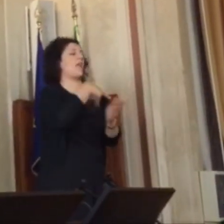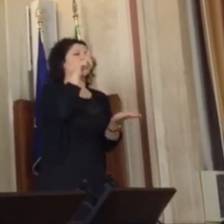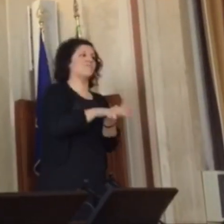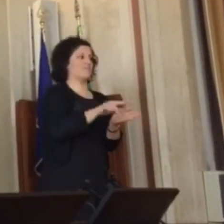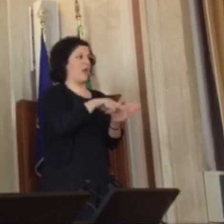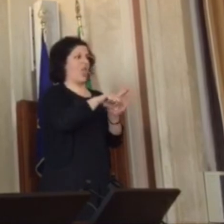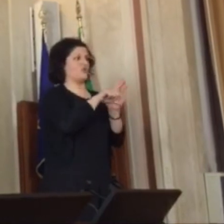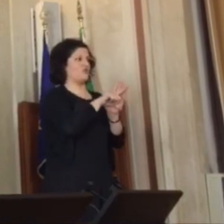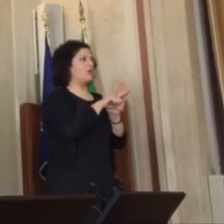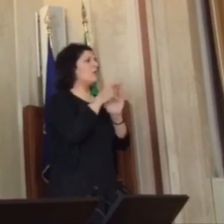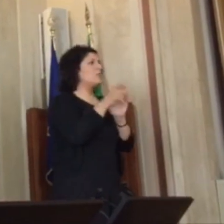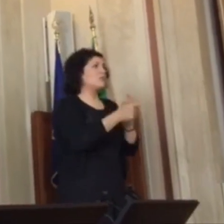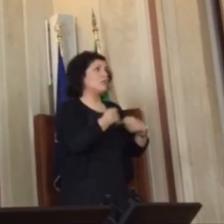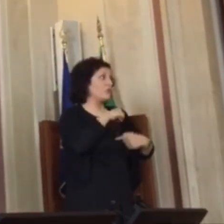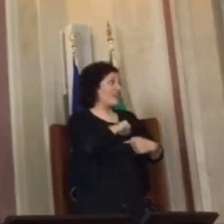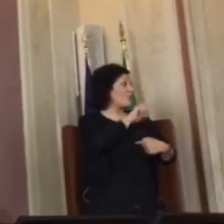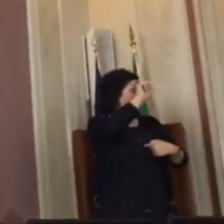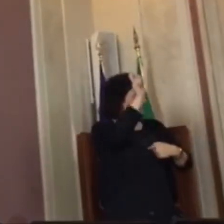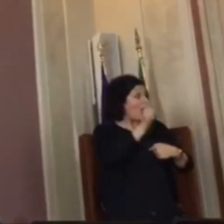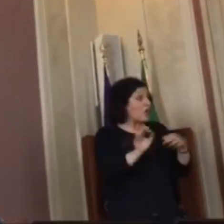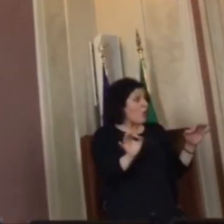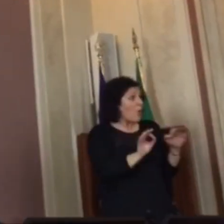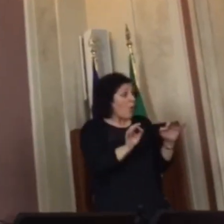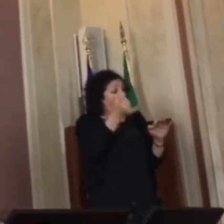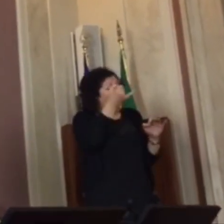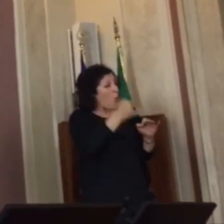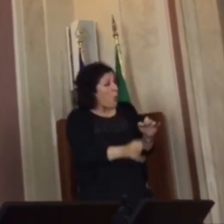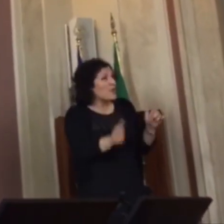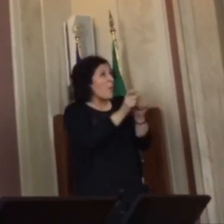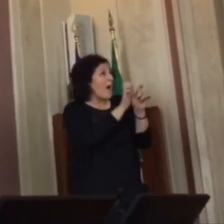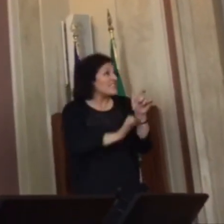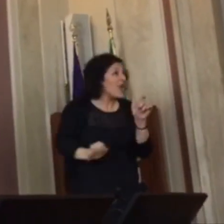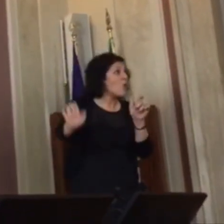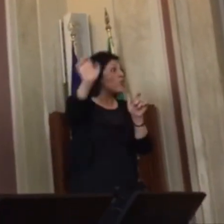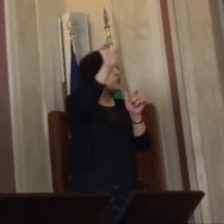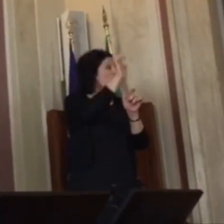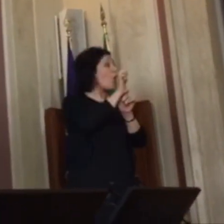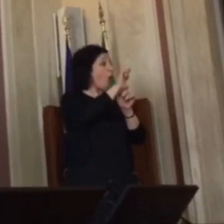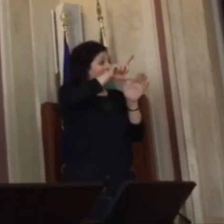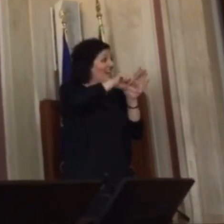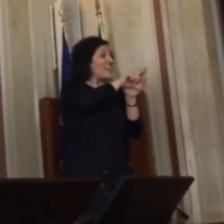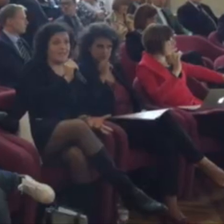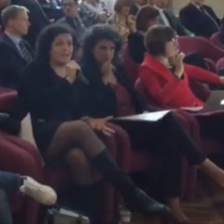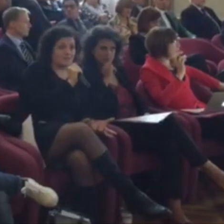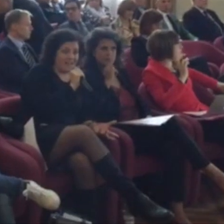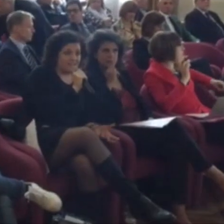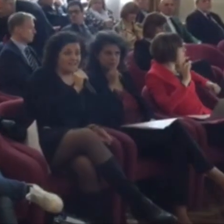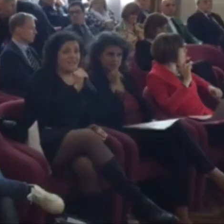davvero indecente che l'Italia rimanga l'ultimo paese in Europa senza una legge che tratta di